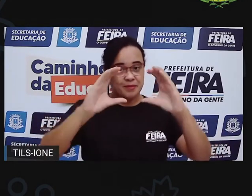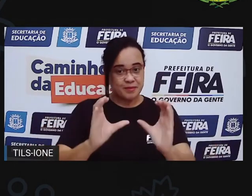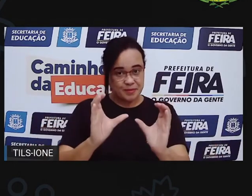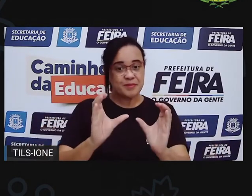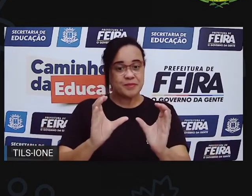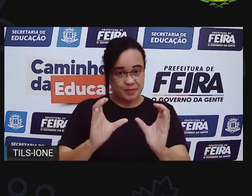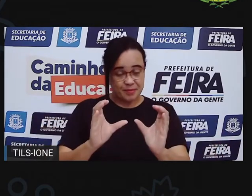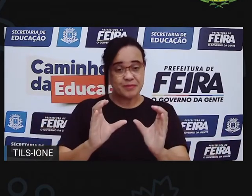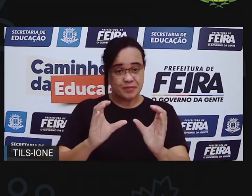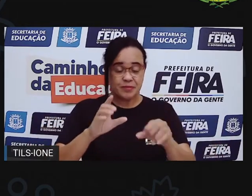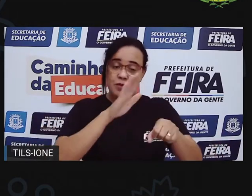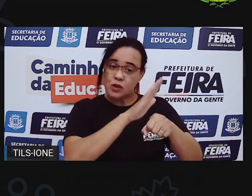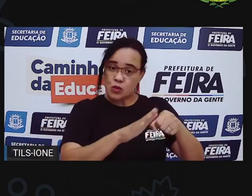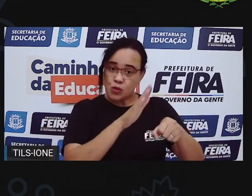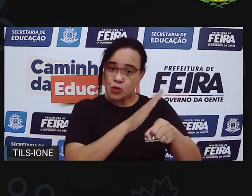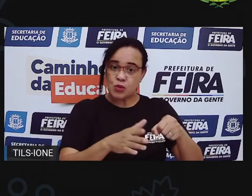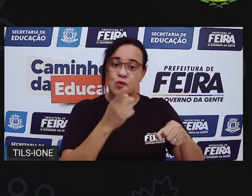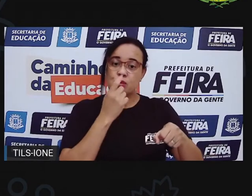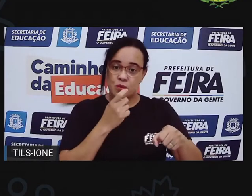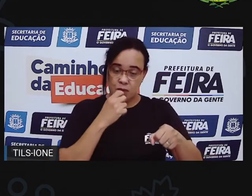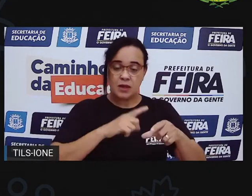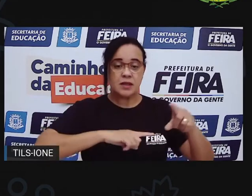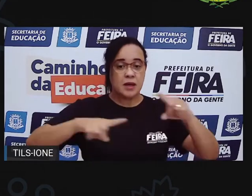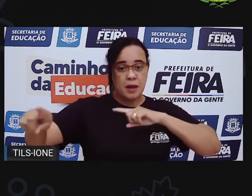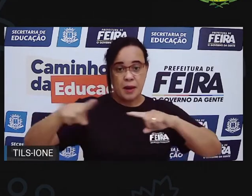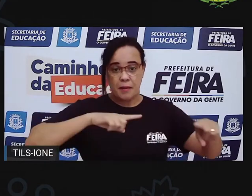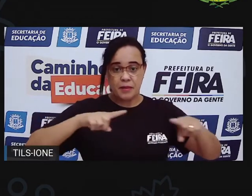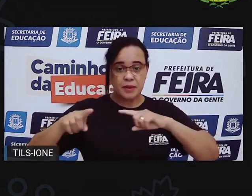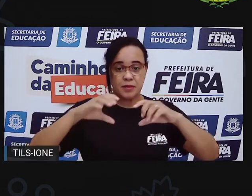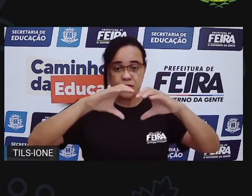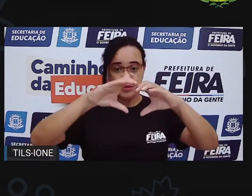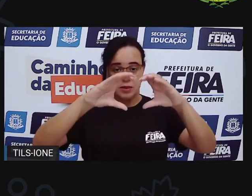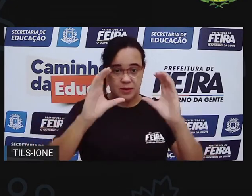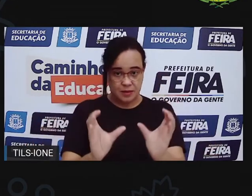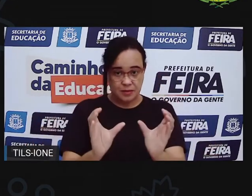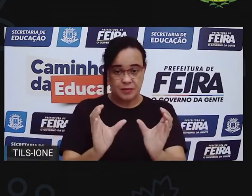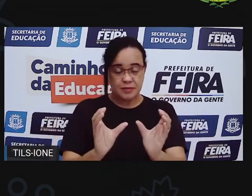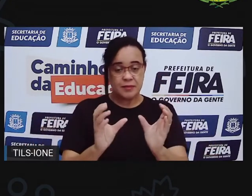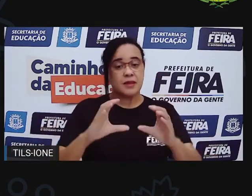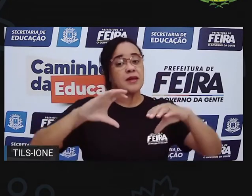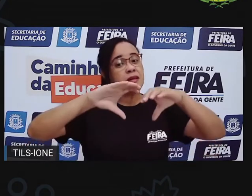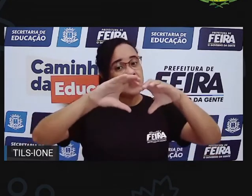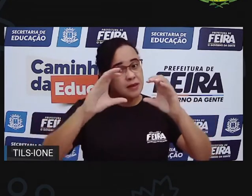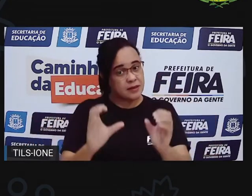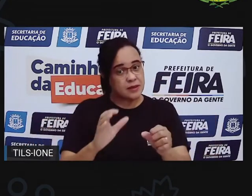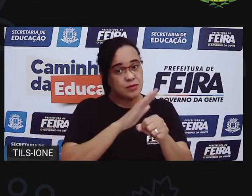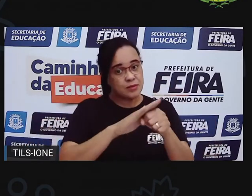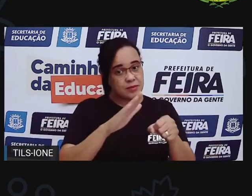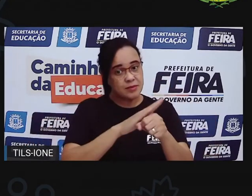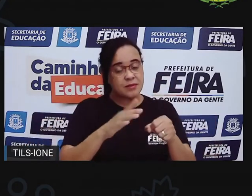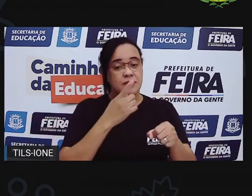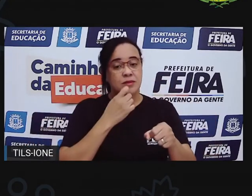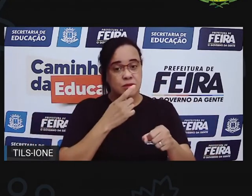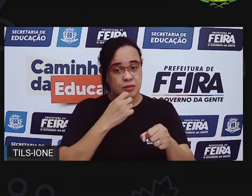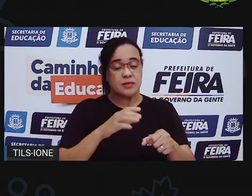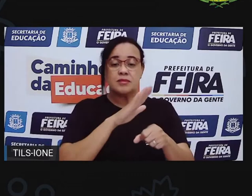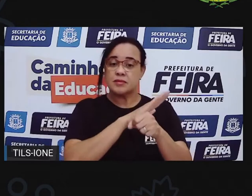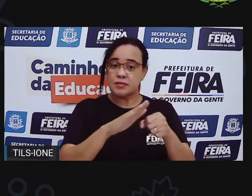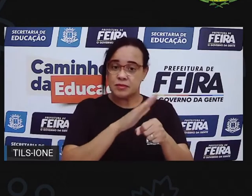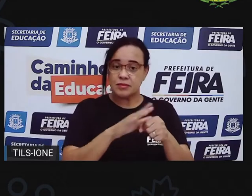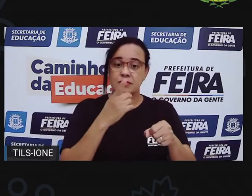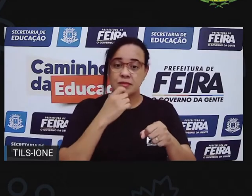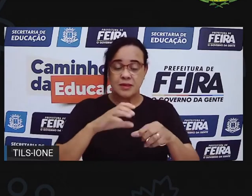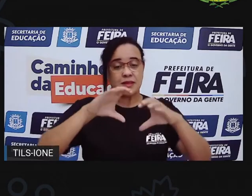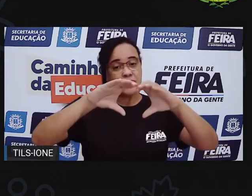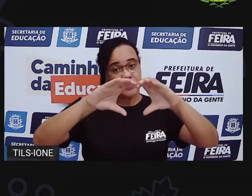é primo do caqui. Caqui e tomate. O tomate e o caqui. Caqui e tomate. O tomate